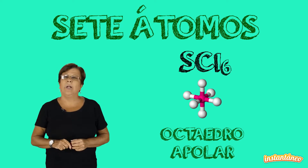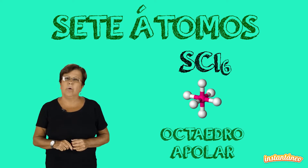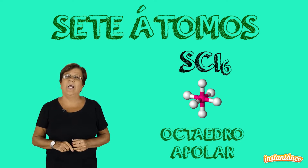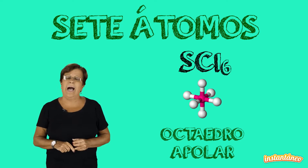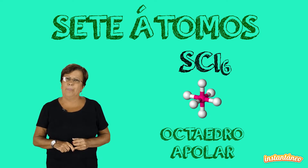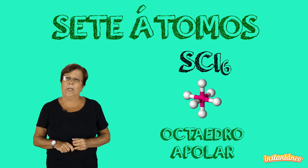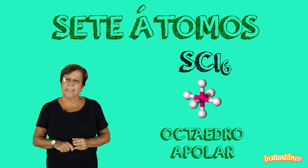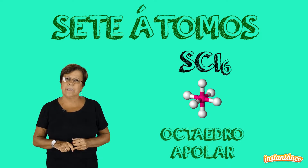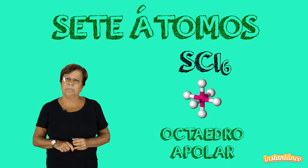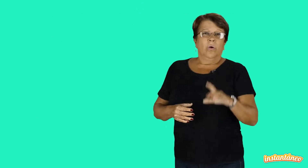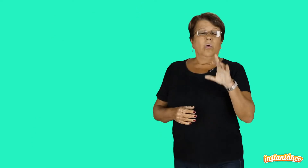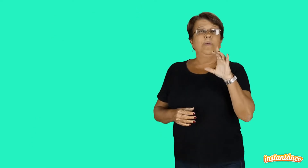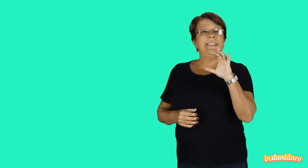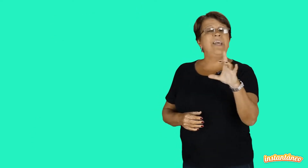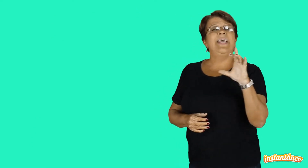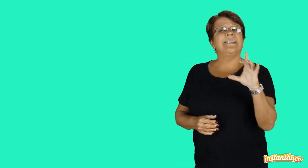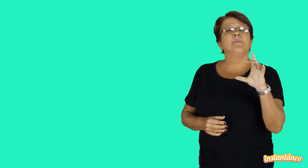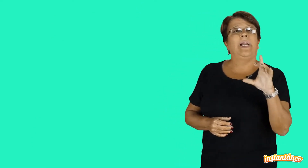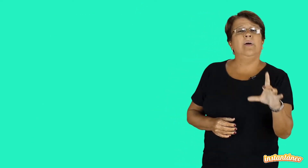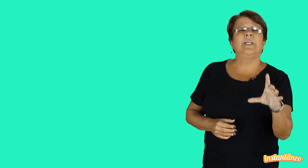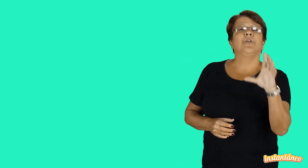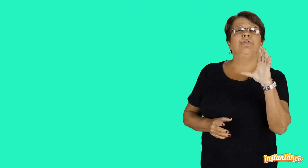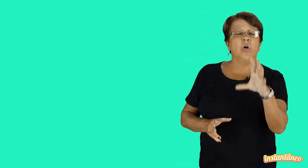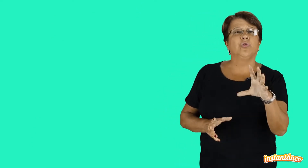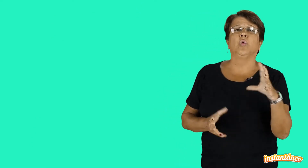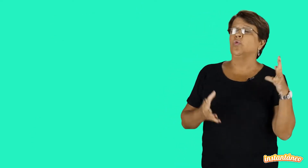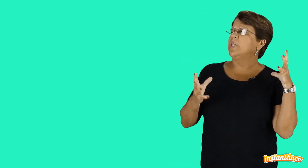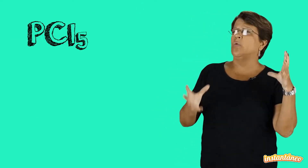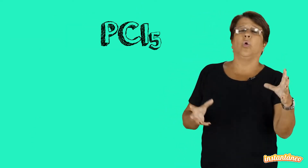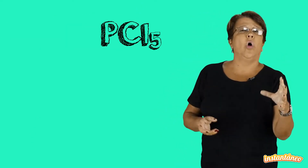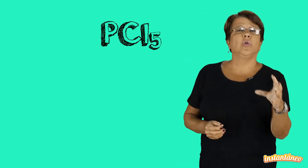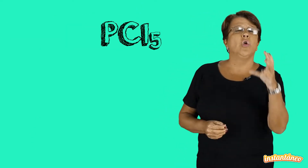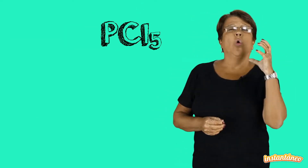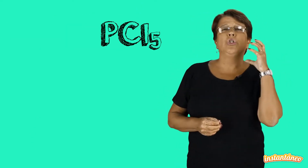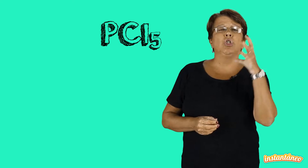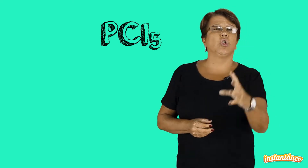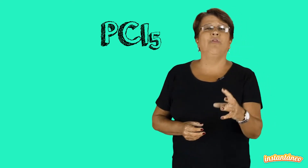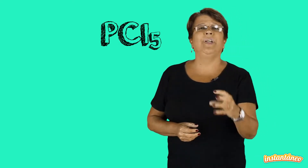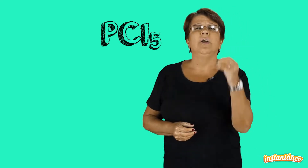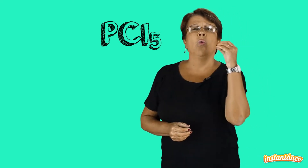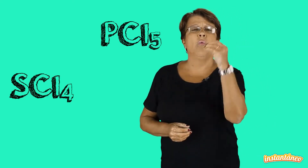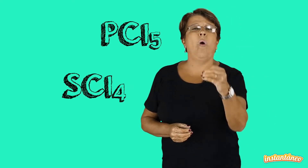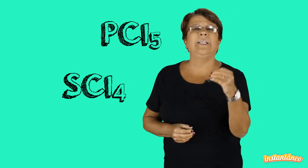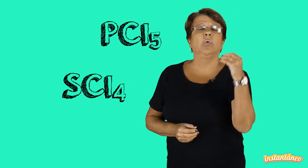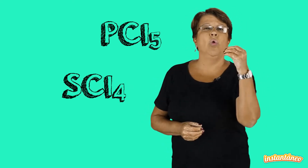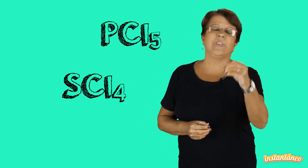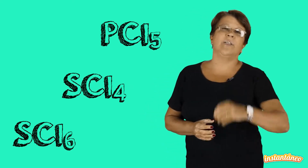molécula apolar. Observem essas moléculas de fósforo com cinco cloros ou de enxofre com quatro ou seis